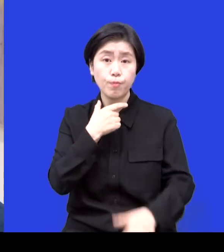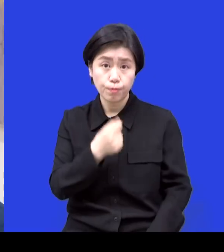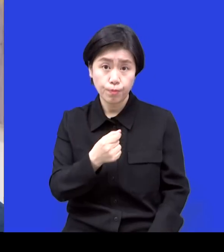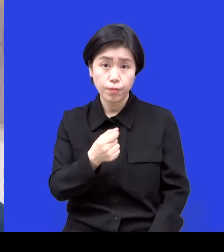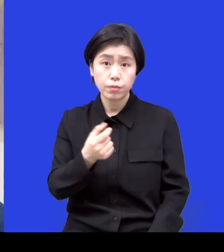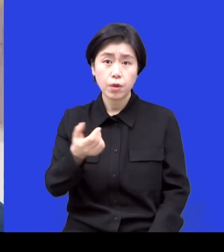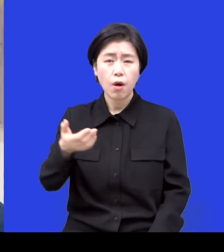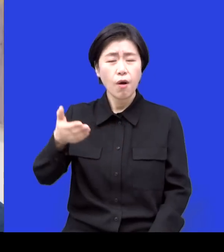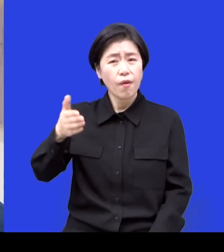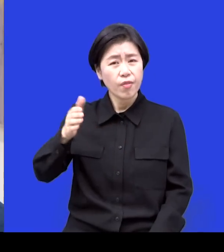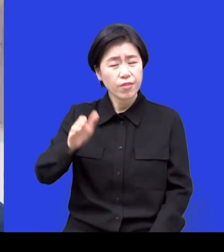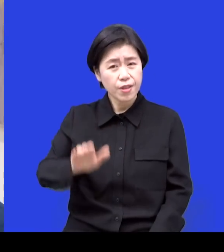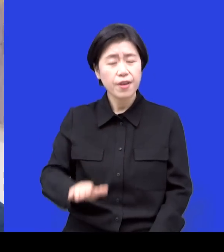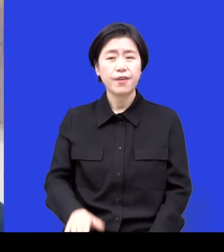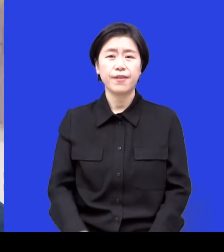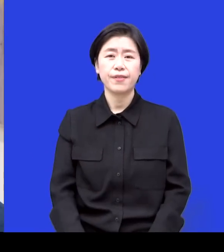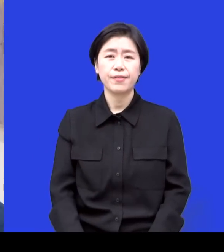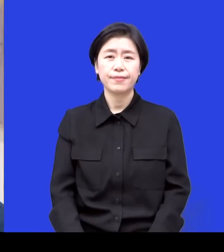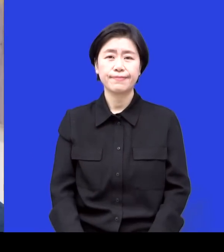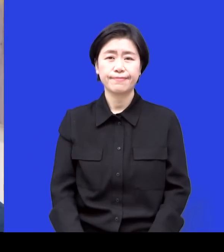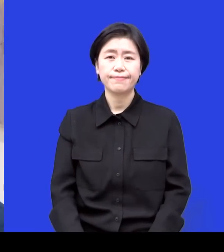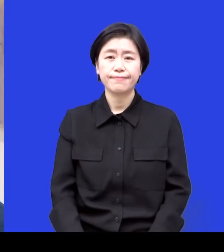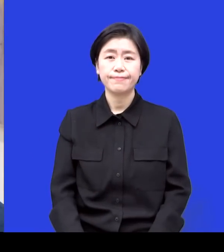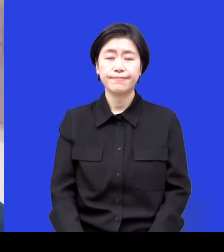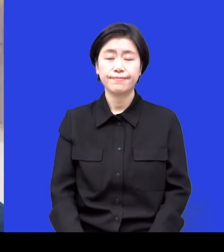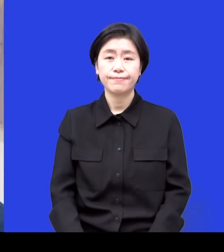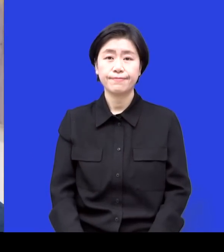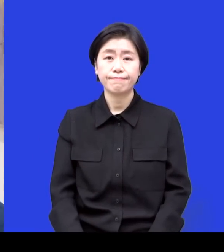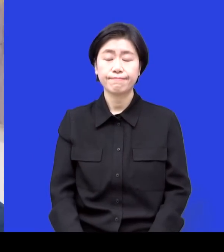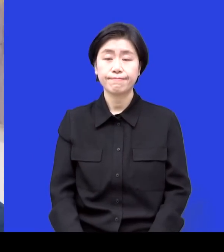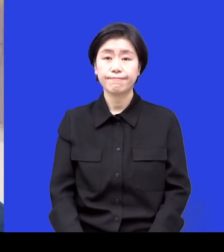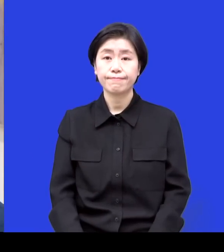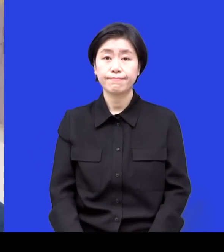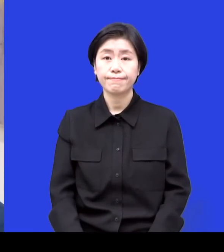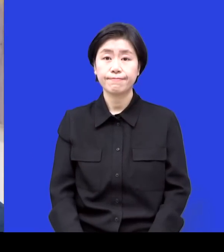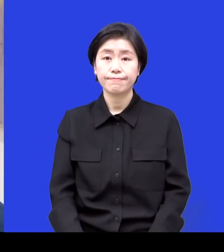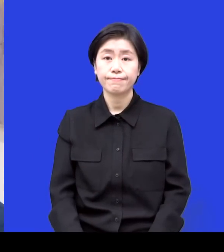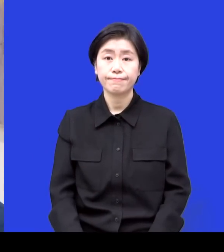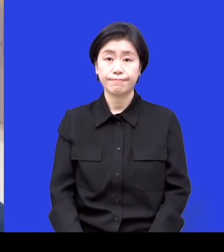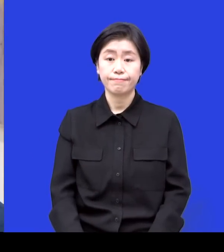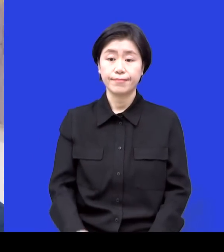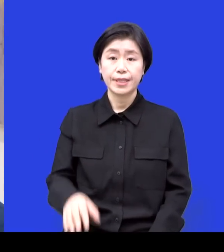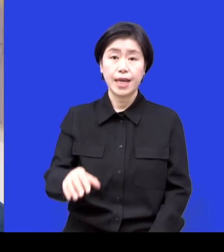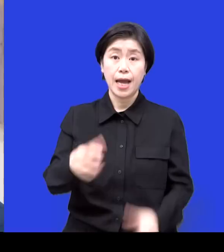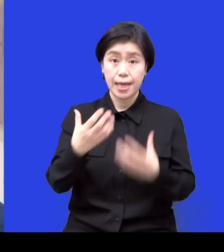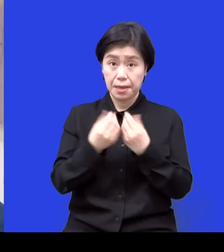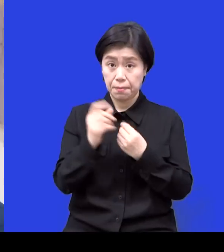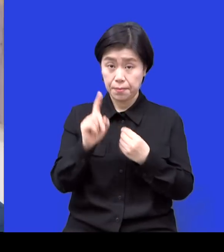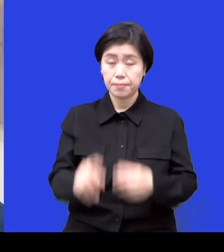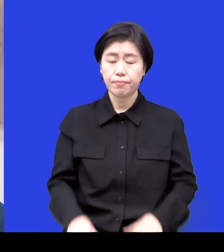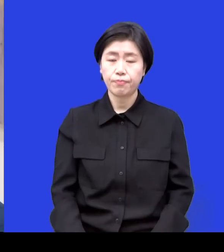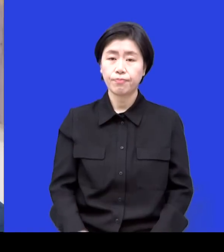이것도 도움인 건지는 모르겠지만 네. 이제 저희 아이가 예전에 이제 집을 구하고 나서